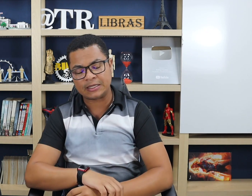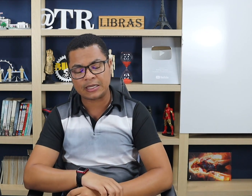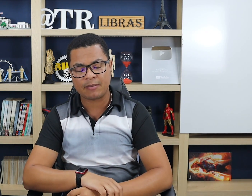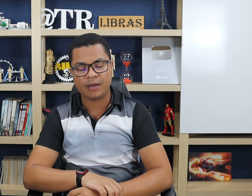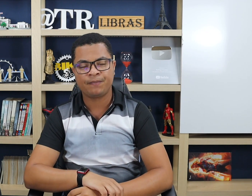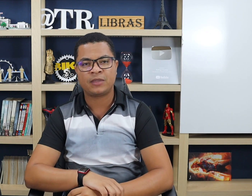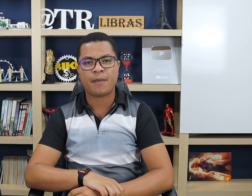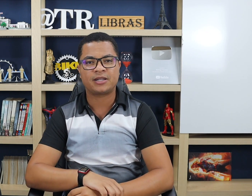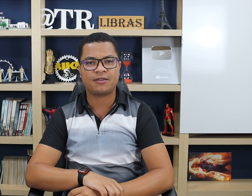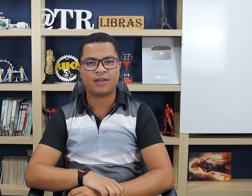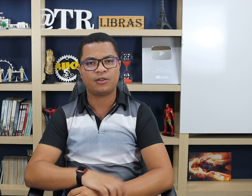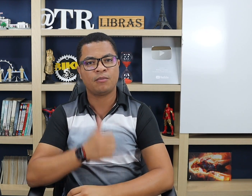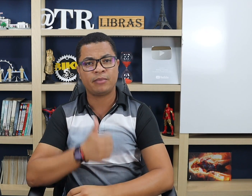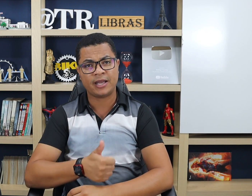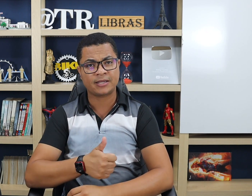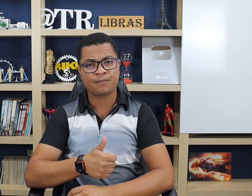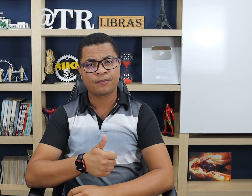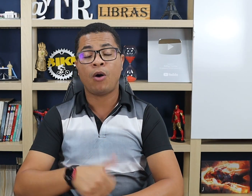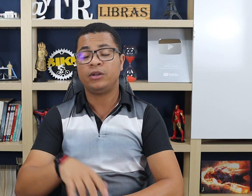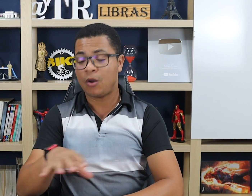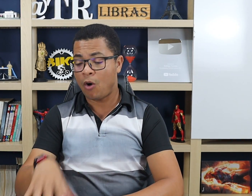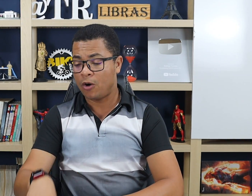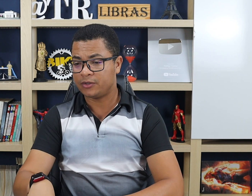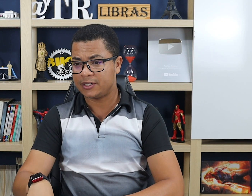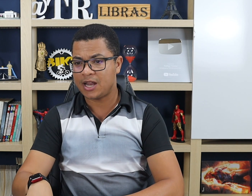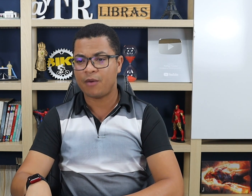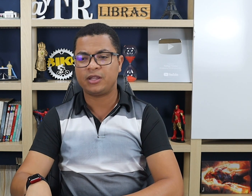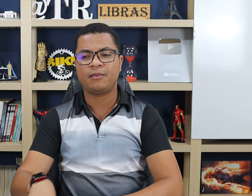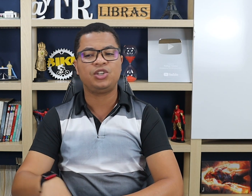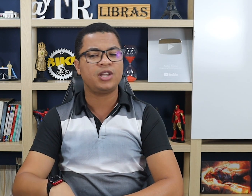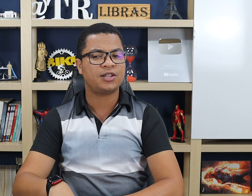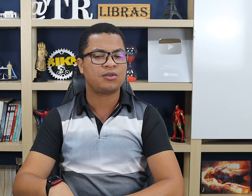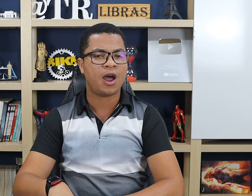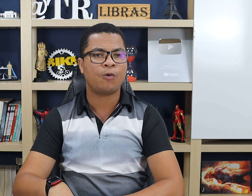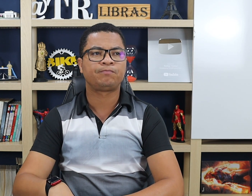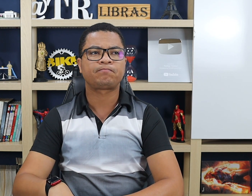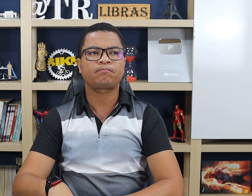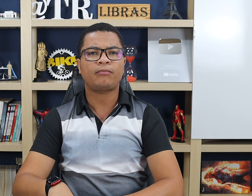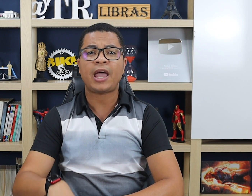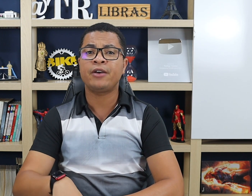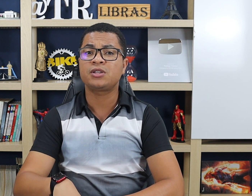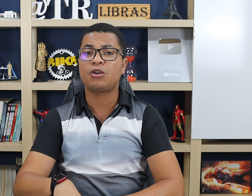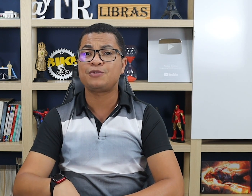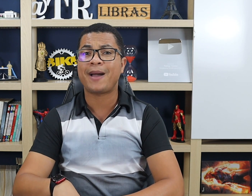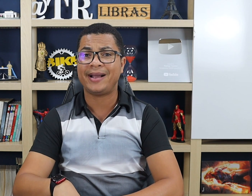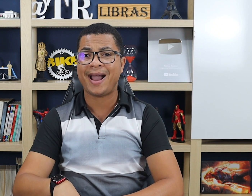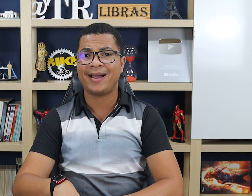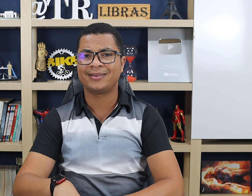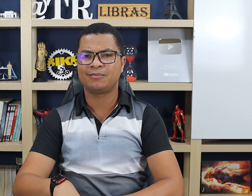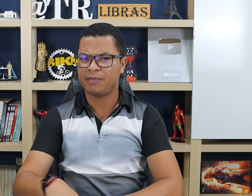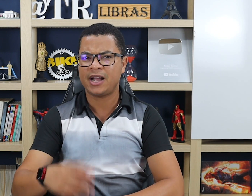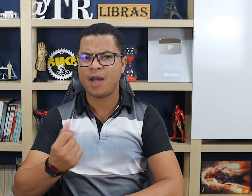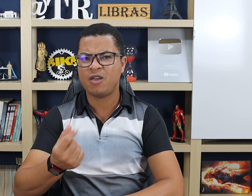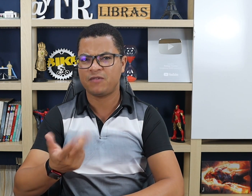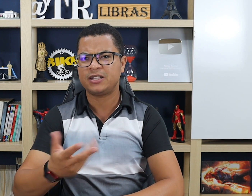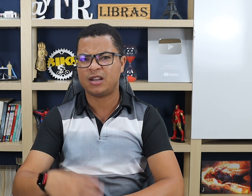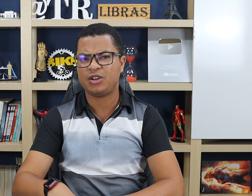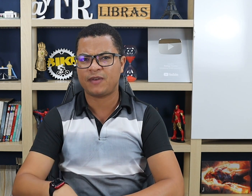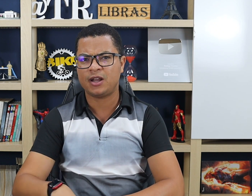assim também, dá para ser feito. Beleza? Bom, então, outro sinal aí também direcional é o sinal de pagar. Pagar, meio financeiramente falando,